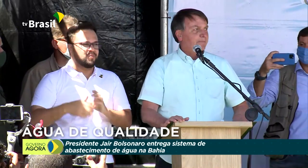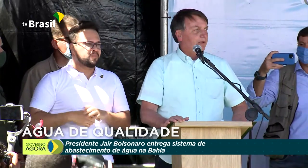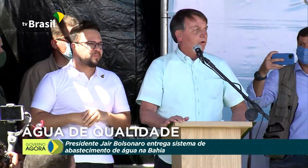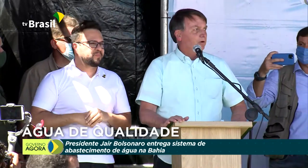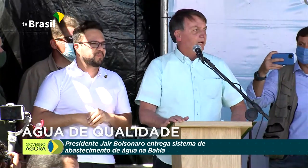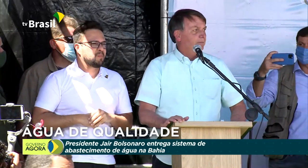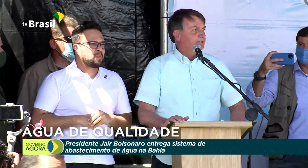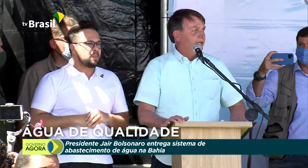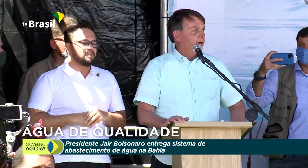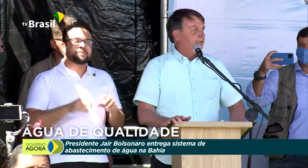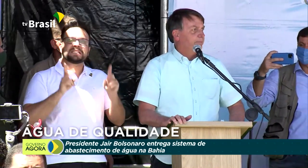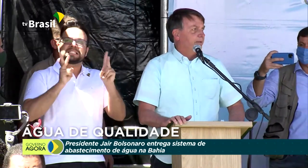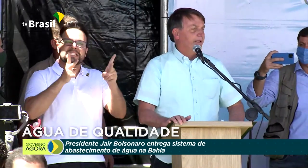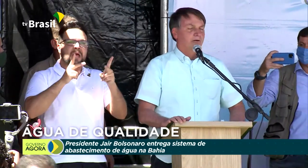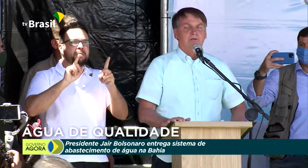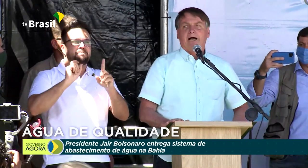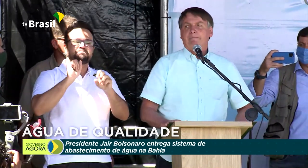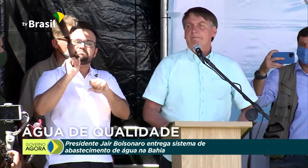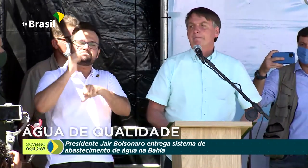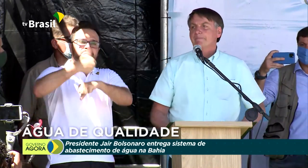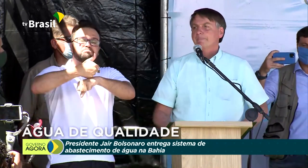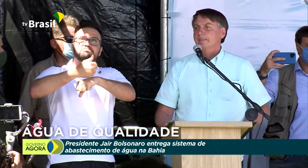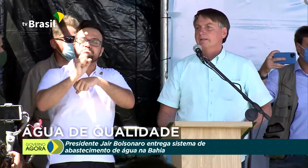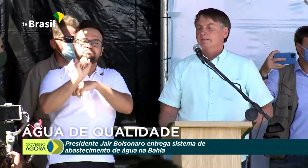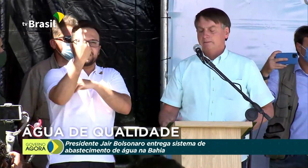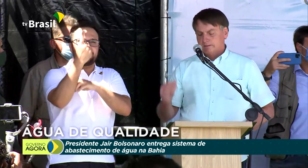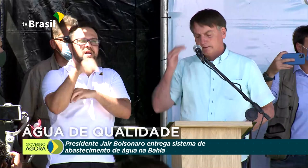Sempre colocamos Deus em primeiro lugar.